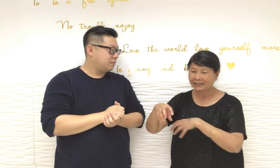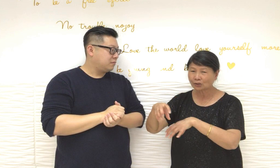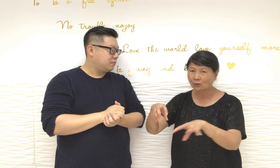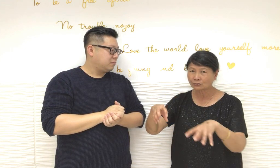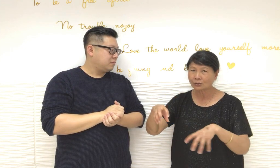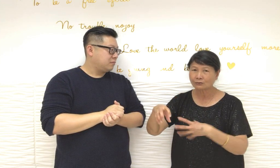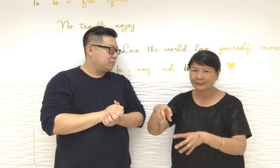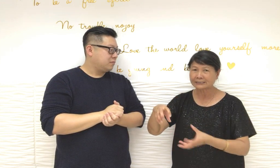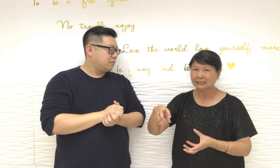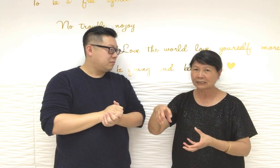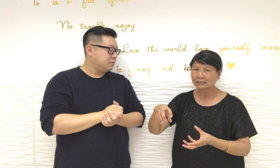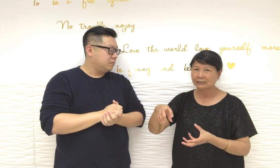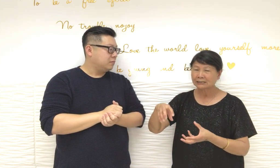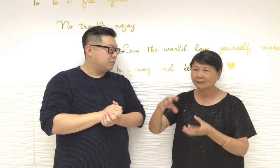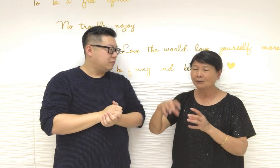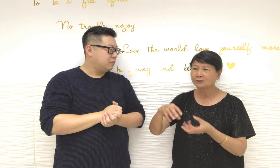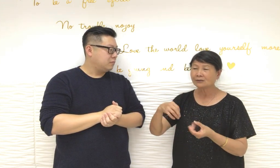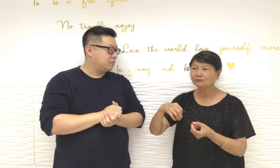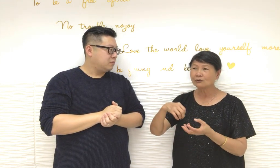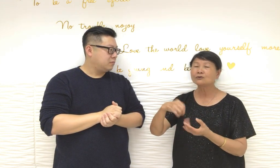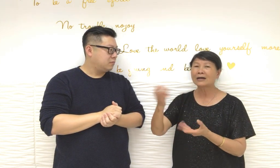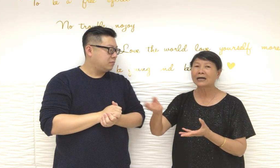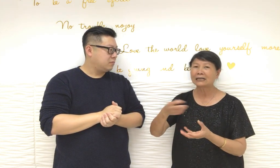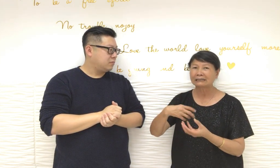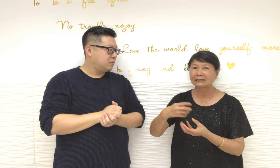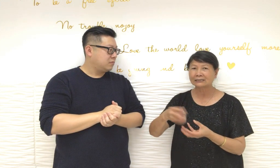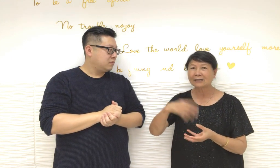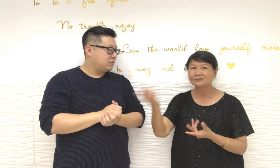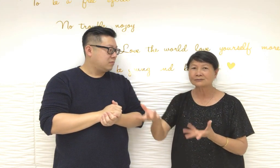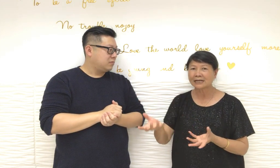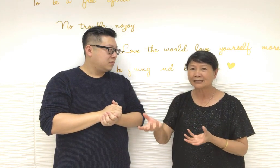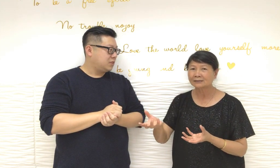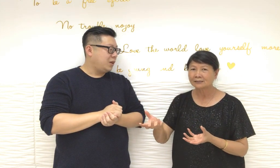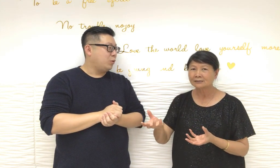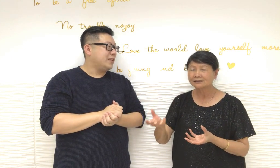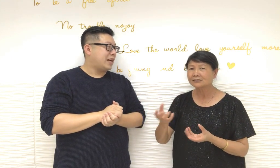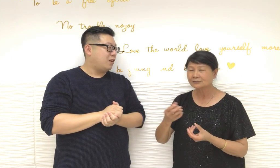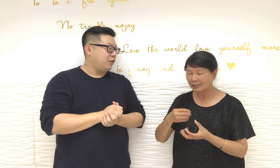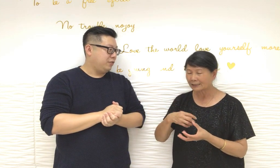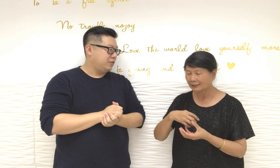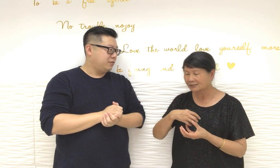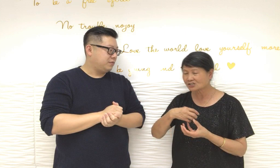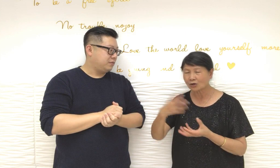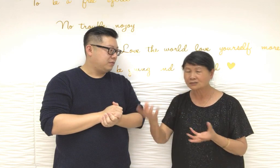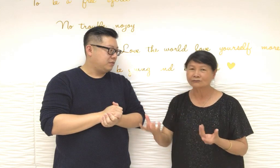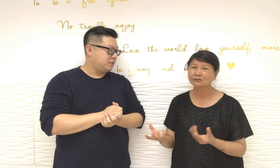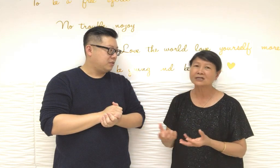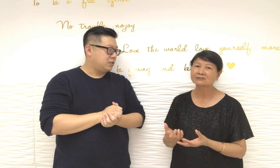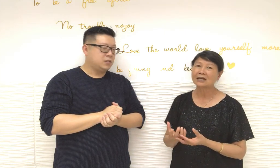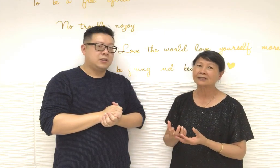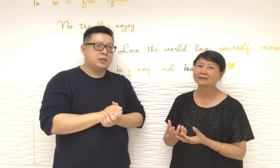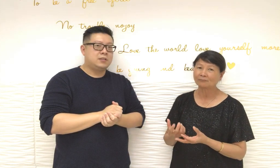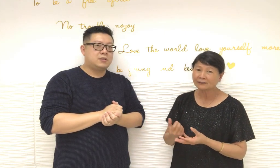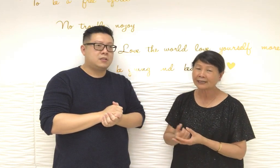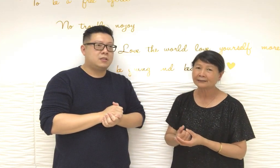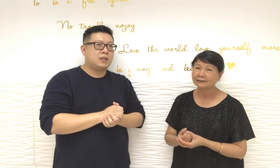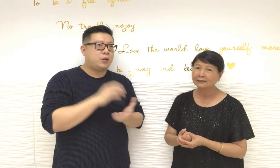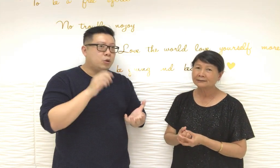桶的位置嗯它就不會吸走即是不會掉下去是的那些材就不會走這樣的但如果